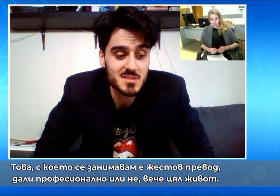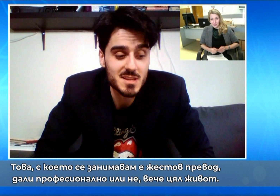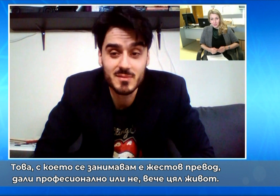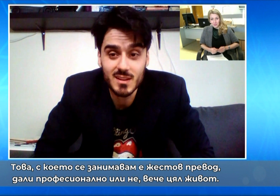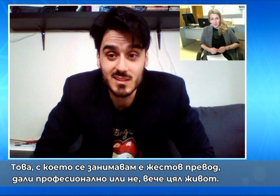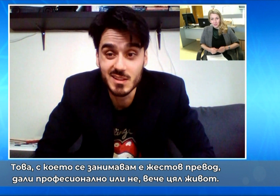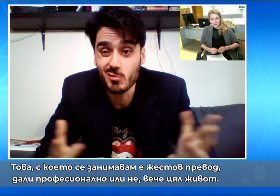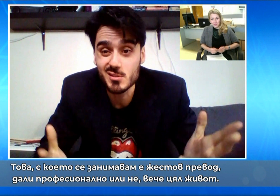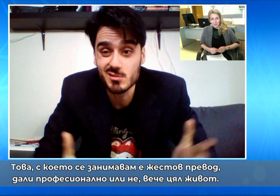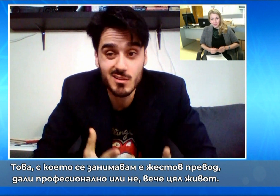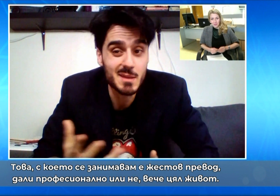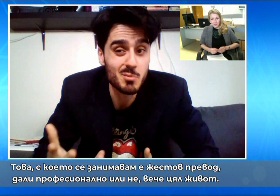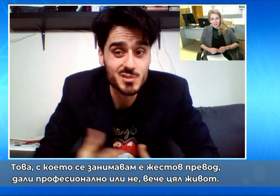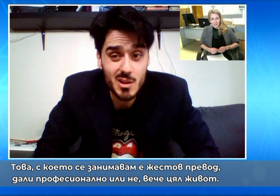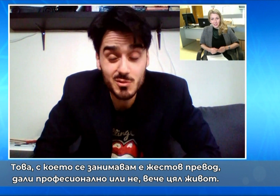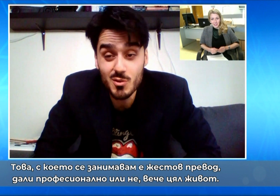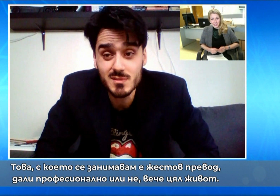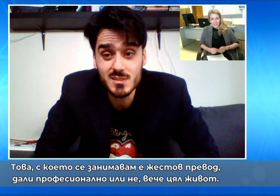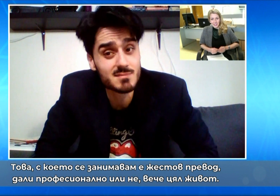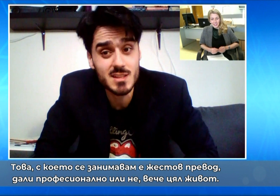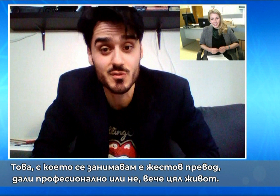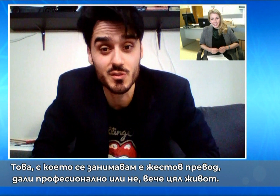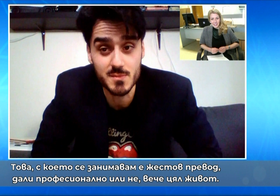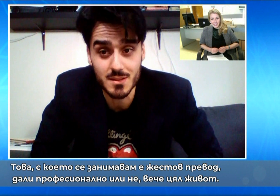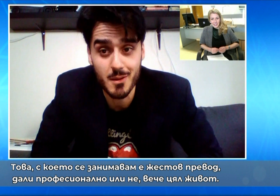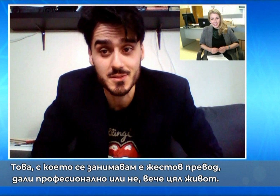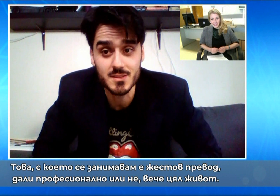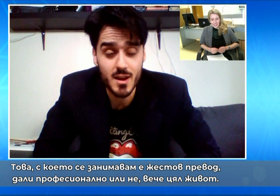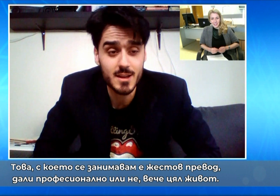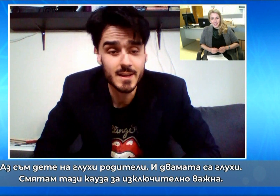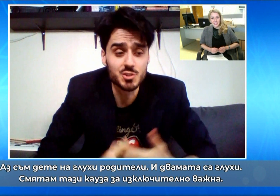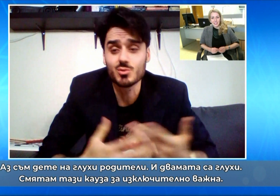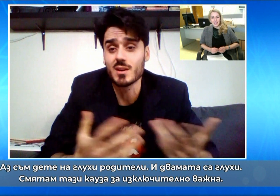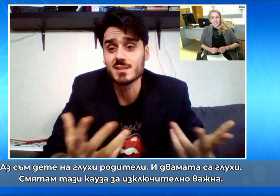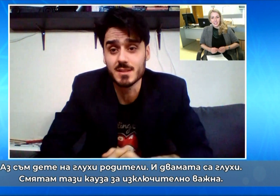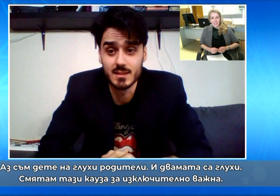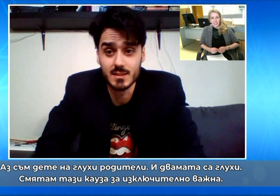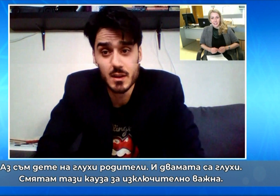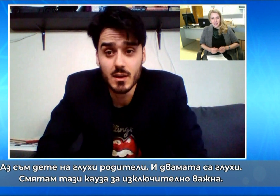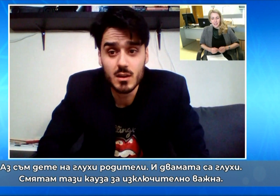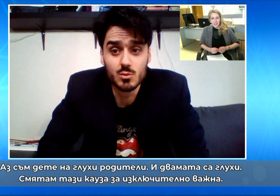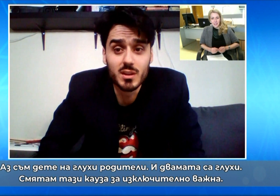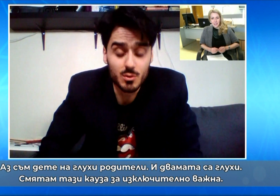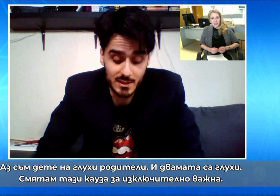знам, дали професионален или не професионален, но цял живот съм се занимавал с това. Защото аз съм дете на глухи родители,